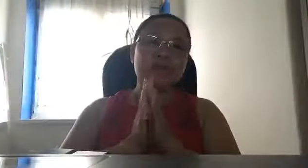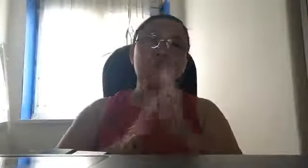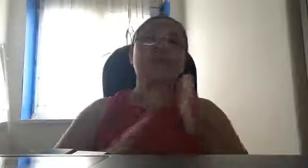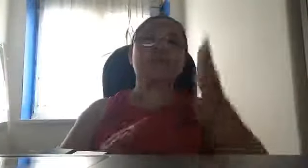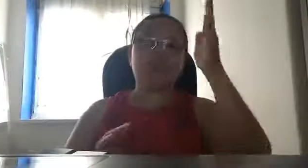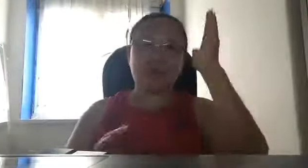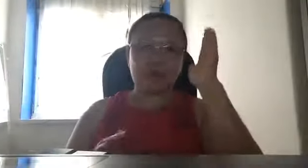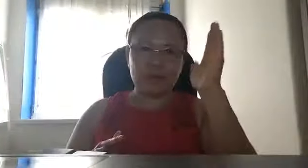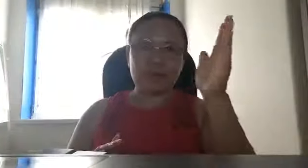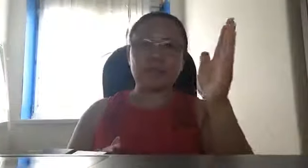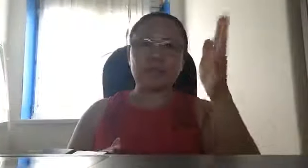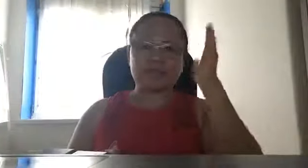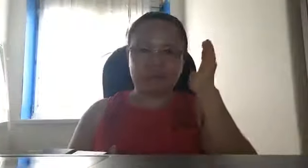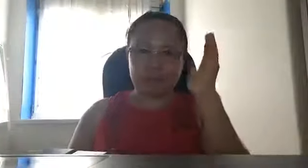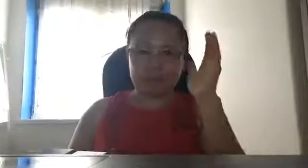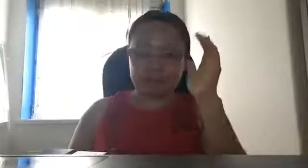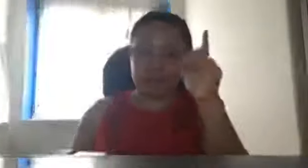pero according to the scientist